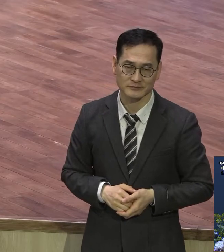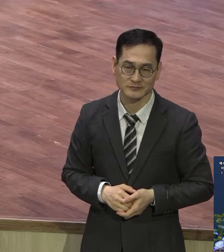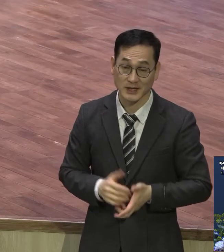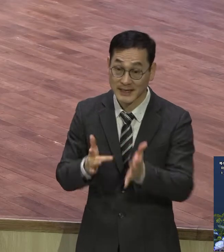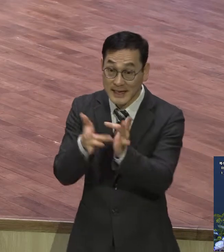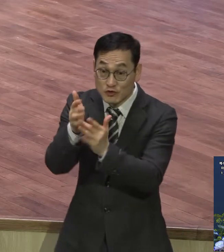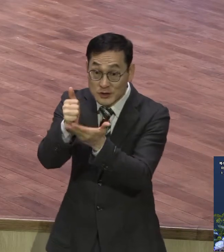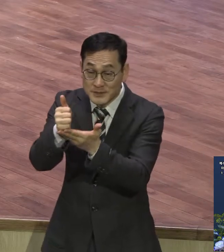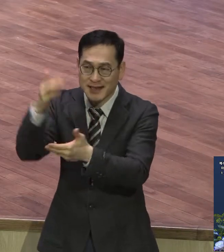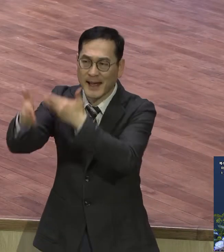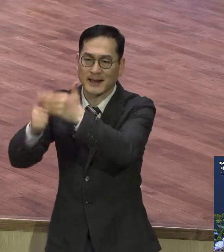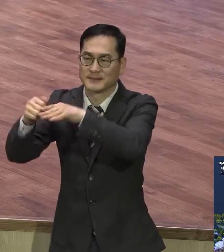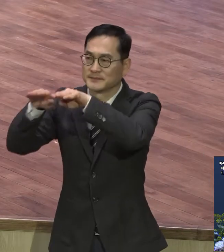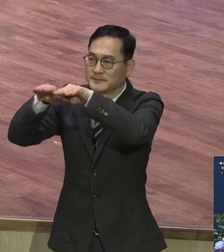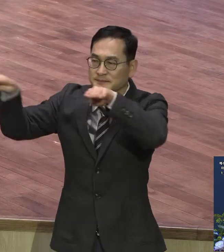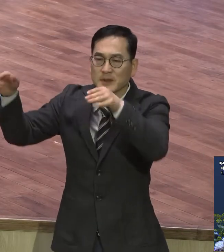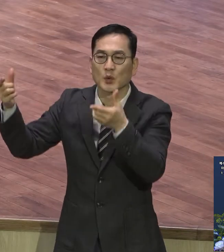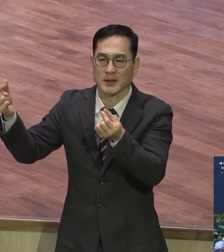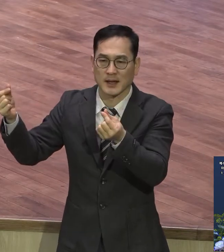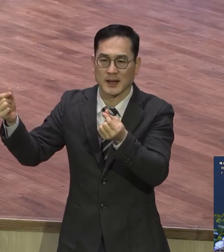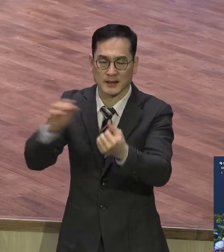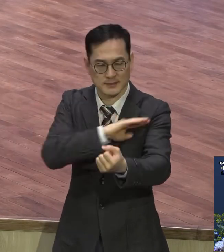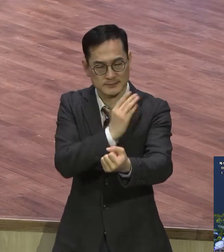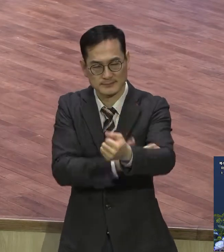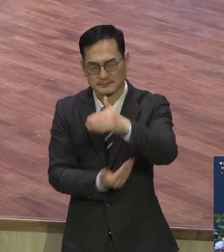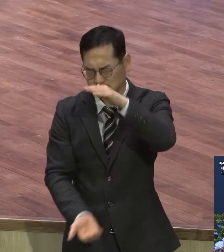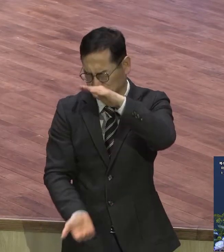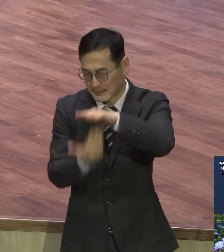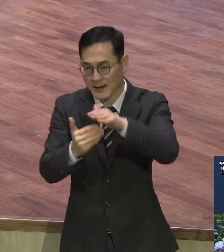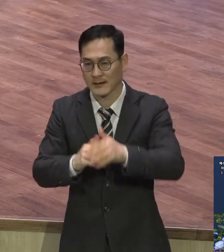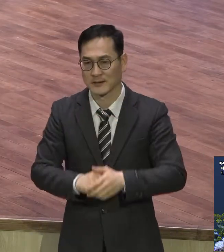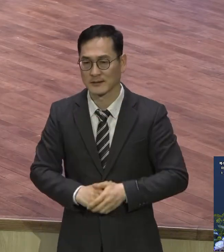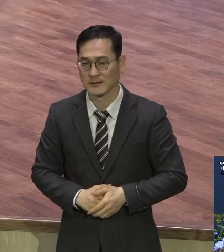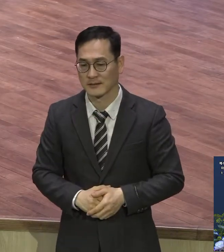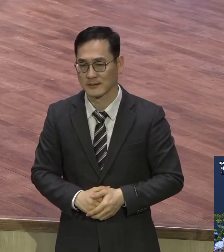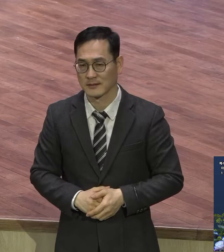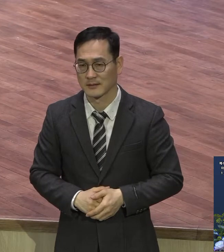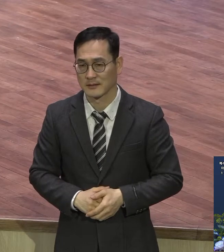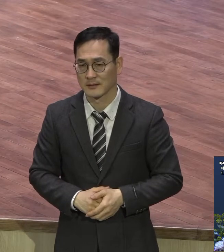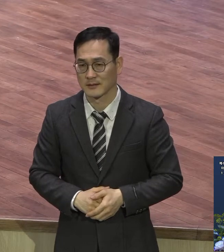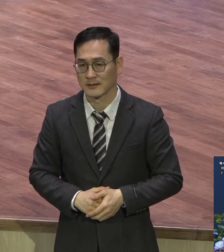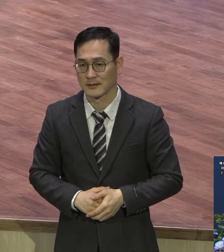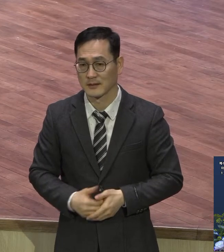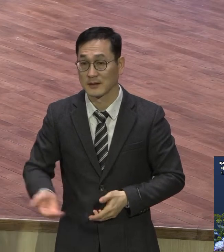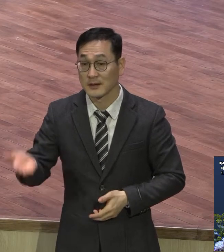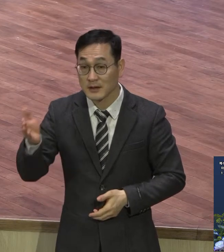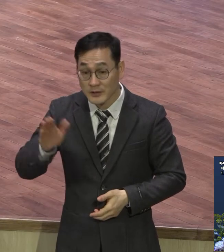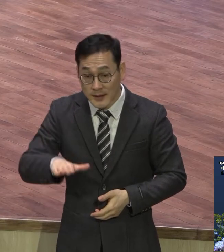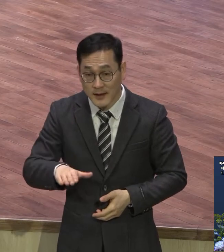못할 것이 없는 분이에요 그런데 그 온유함이 어느 정도냐